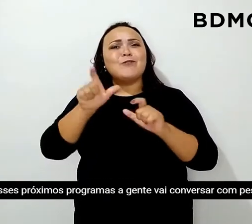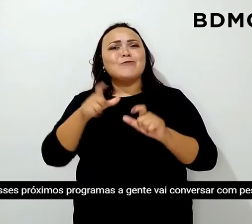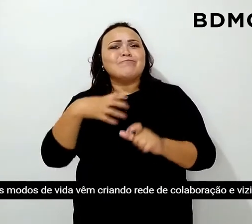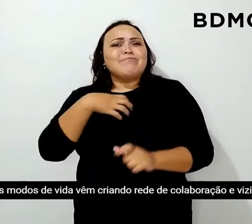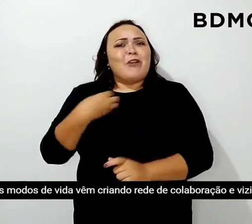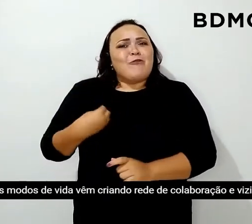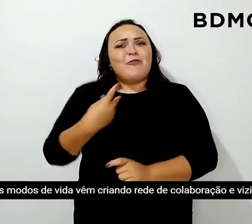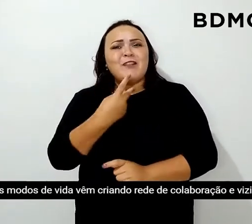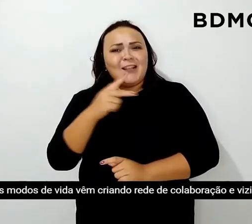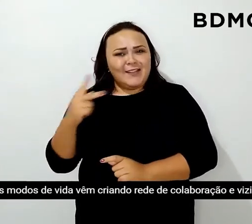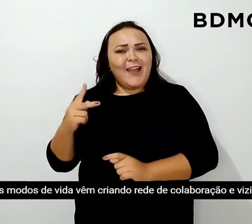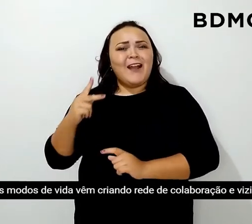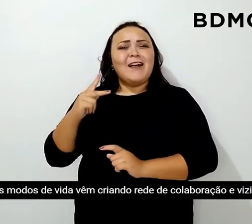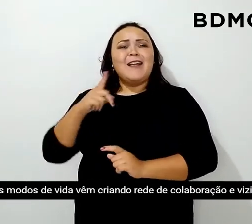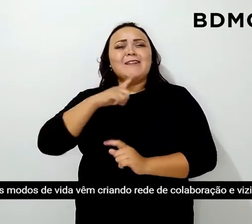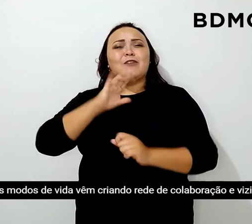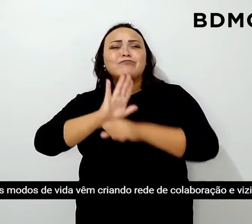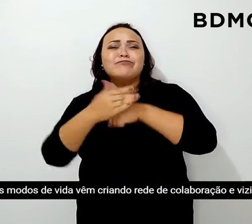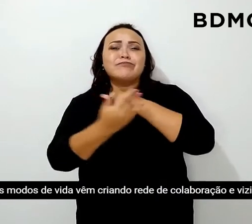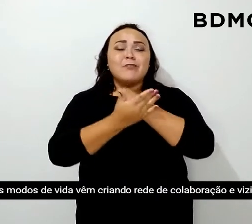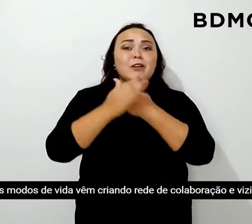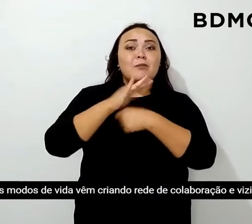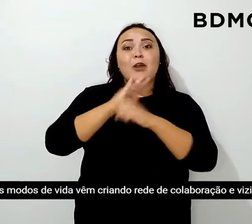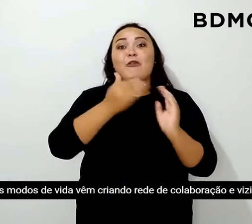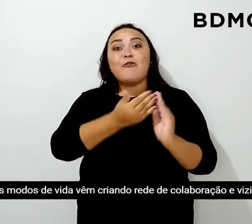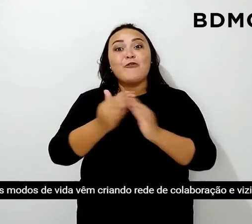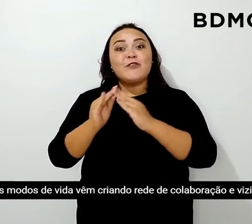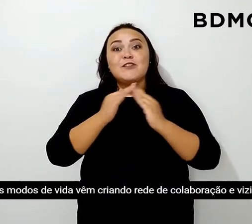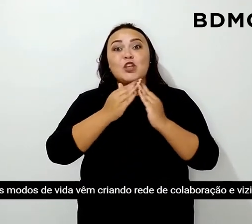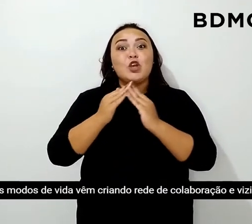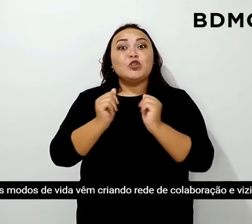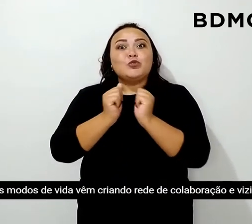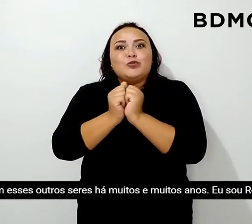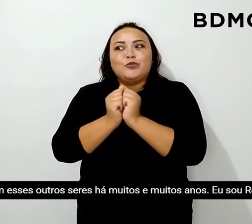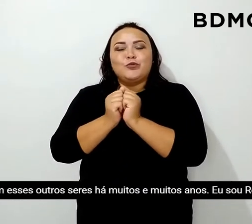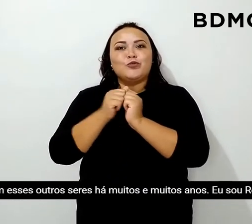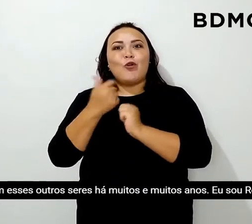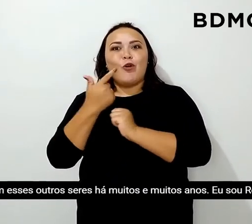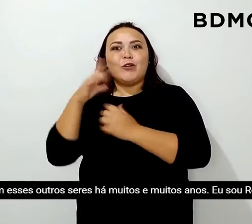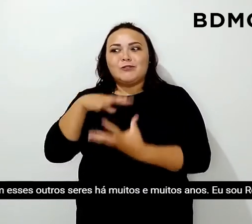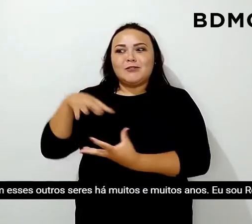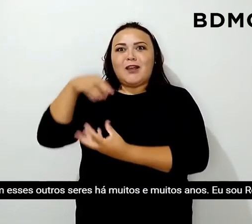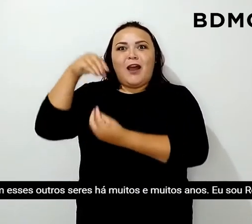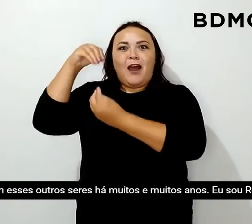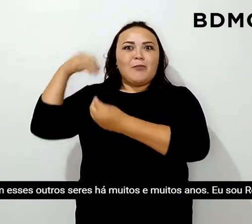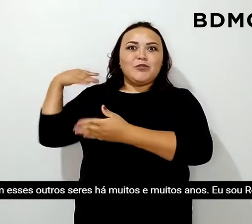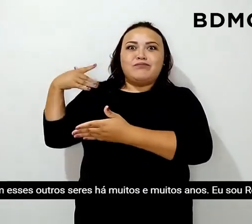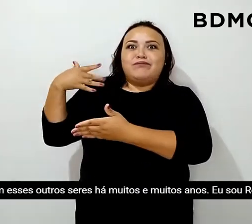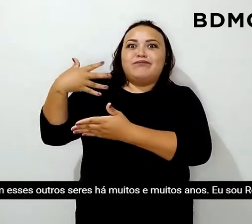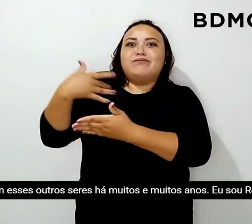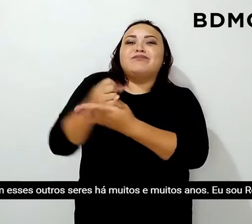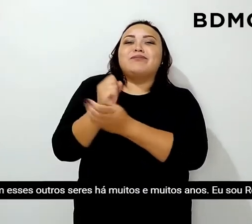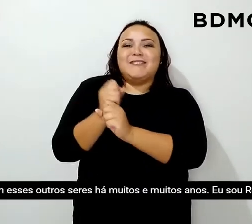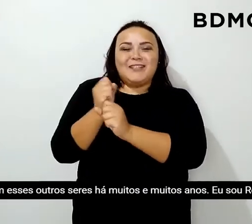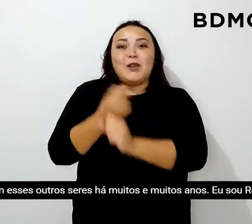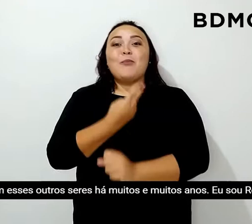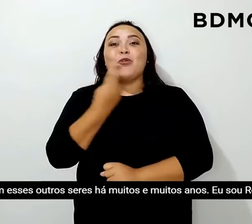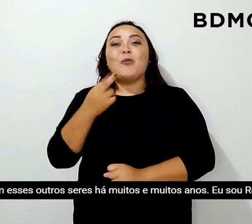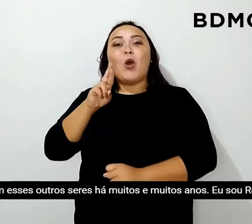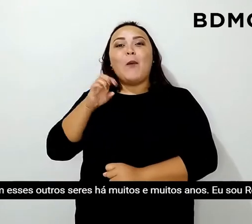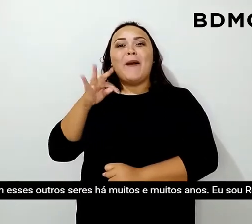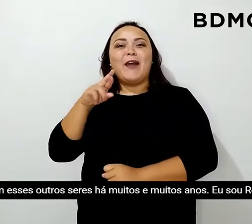pessoas cujos modos de vida vêm criando redes de colaboração e vizinhança com esses outros seres há muitos e muitos anos.